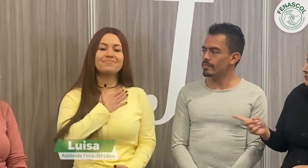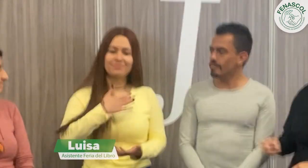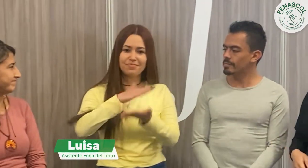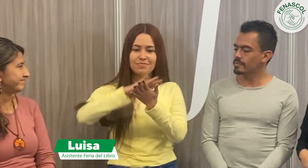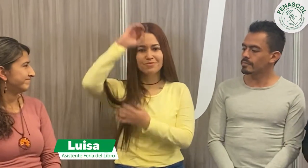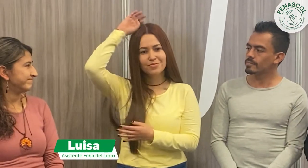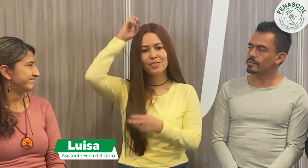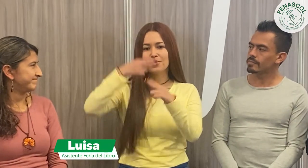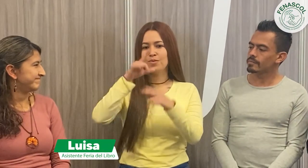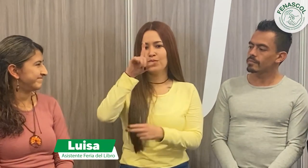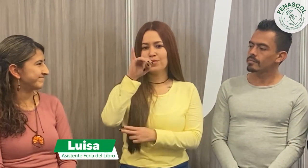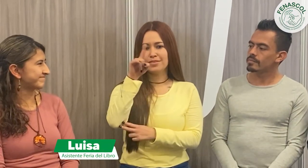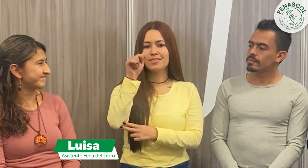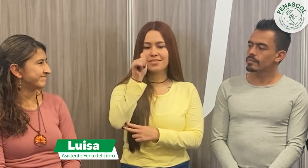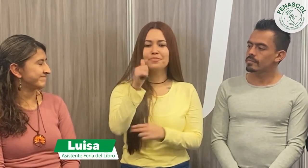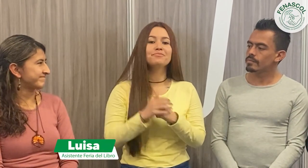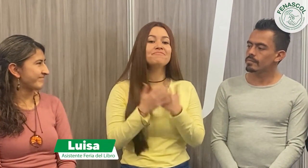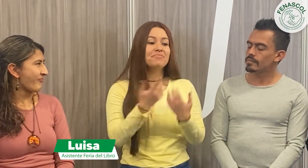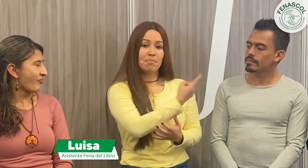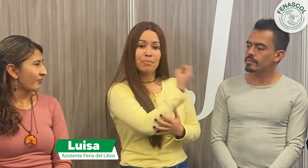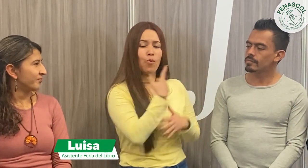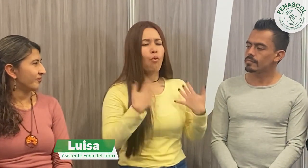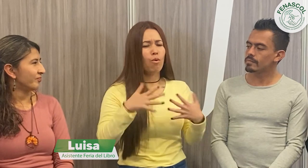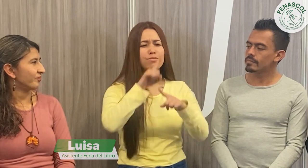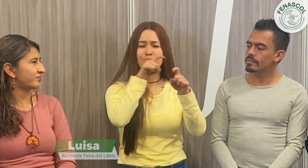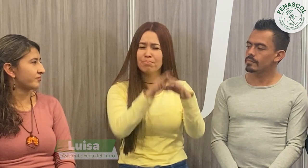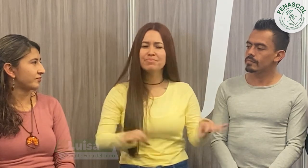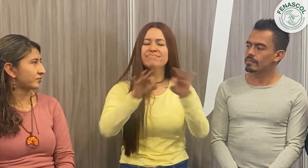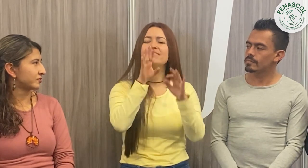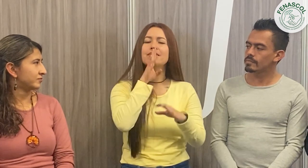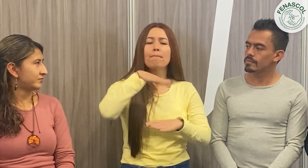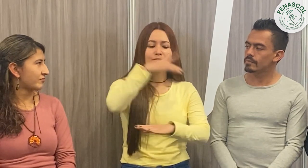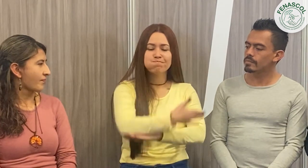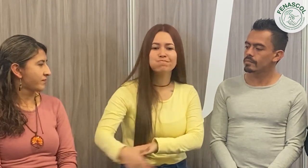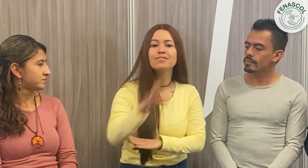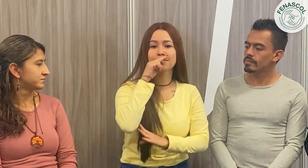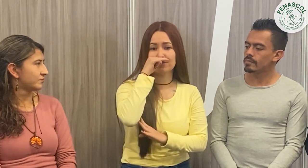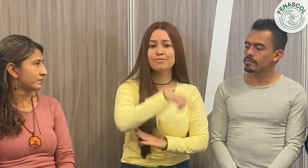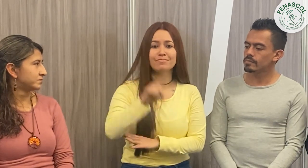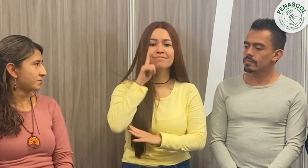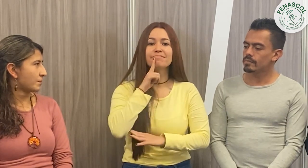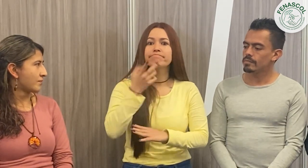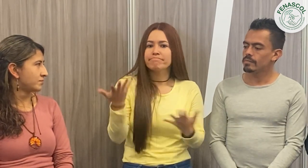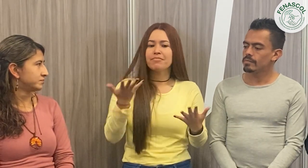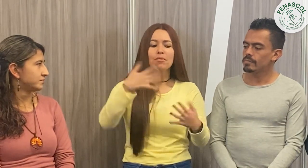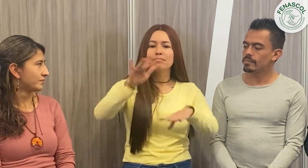Mucho gusto, esta es mi seña, yo soy Luisa. En relación a la pregunta, claro que sí, es muy importante y pensando en los niños sordos. Es